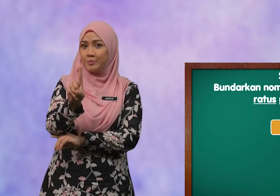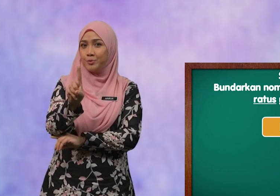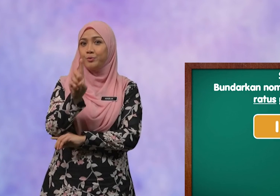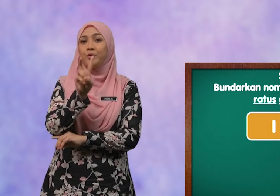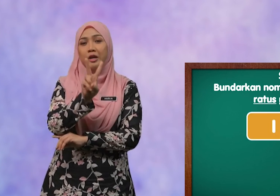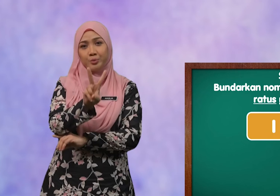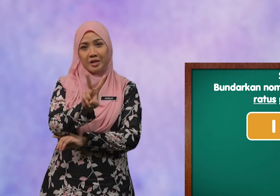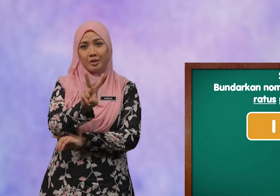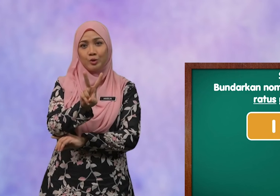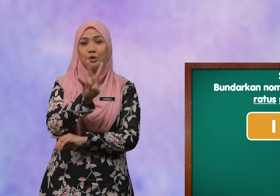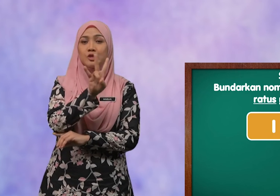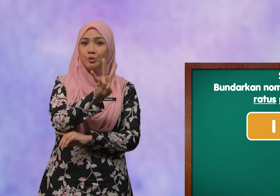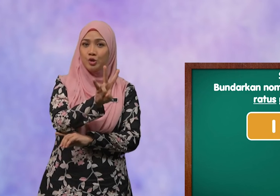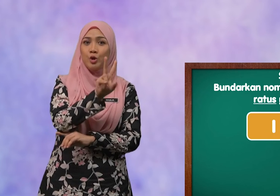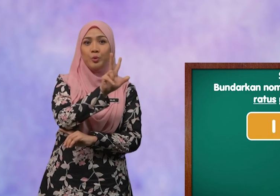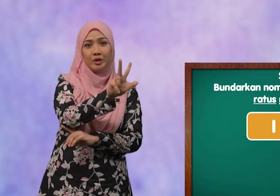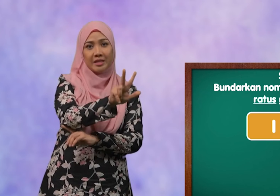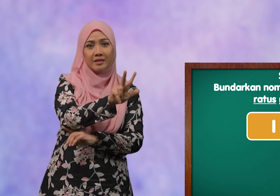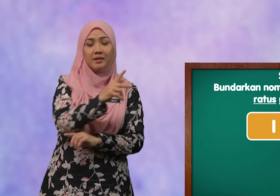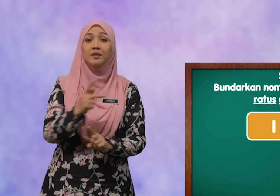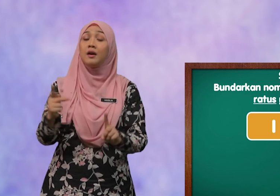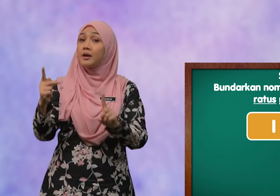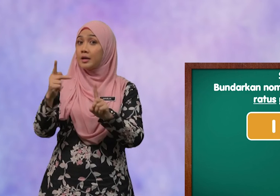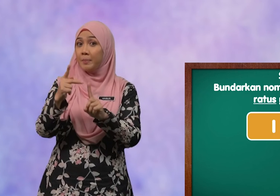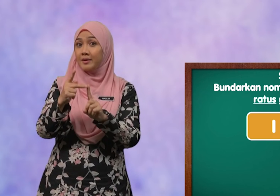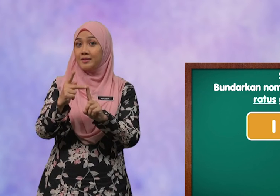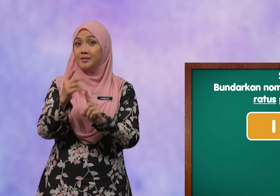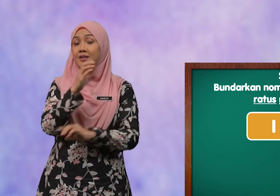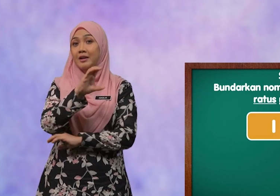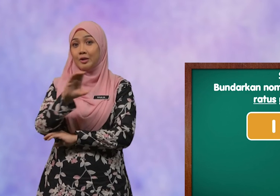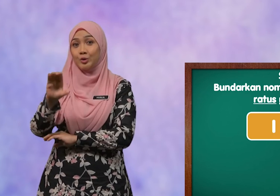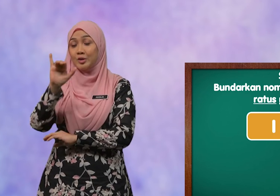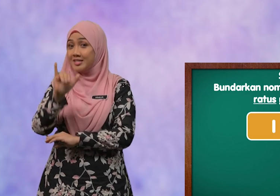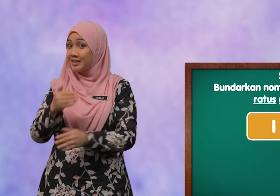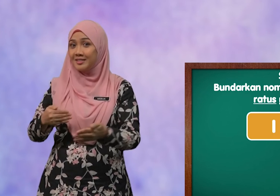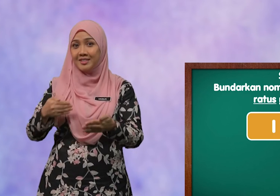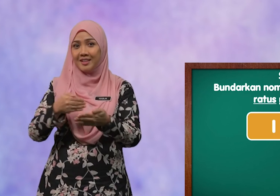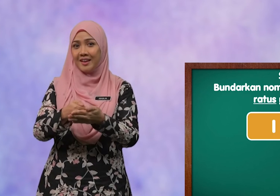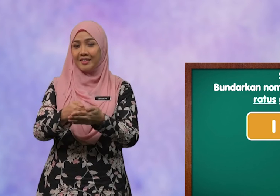,273 kepada ratus yang terdekat